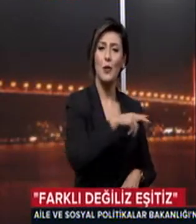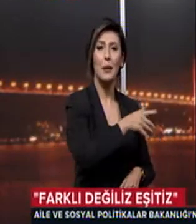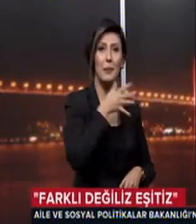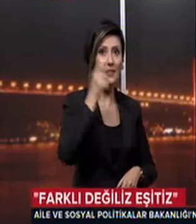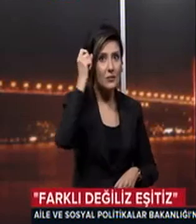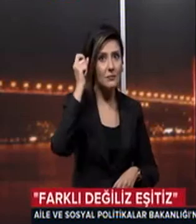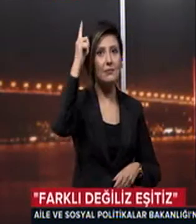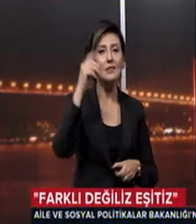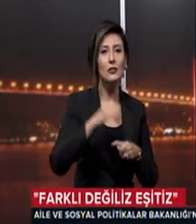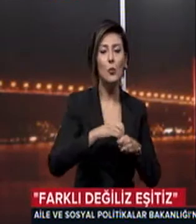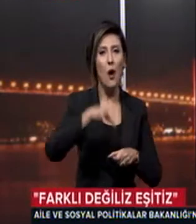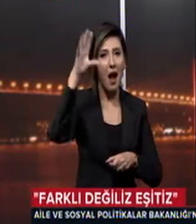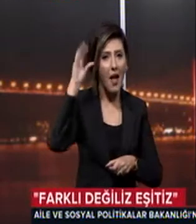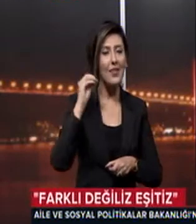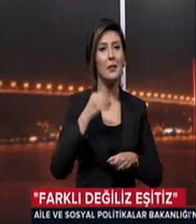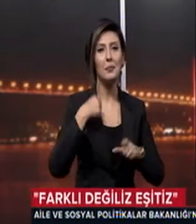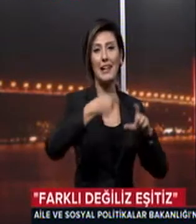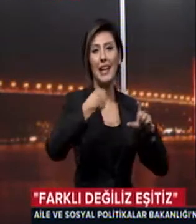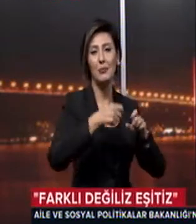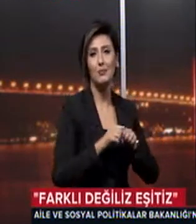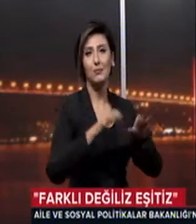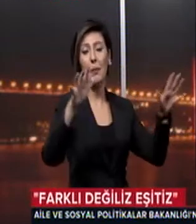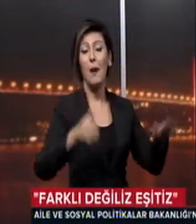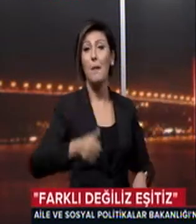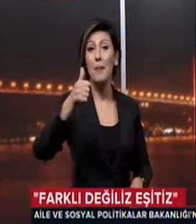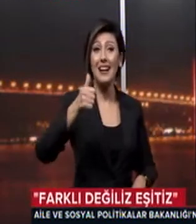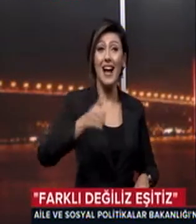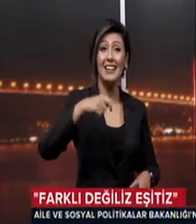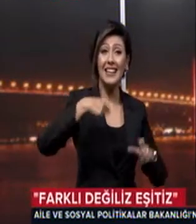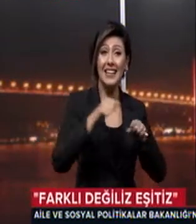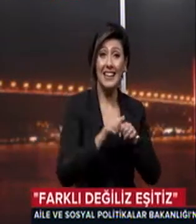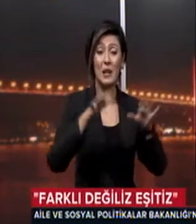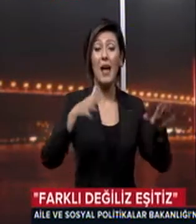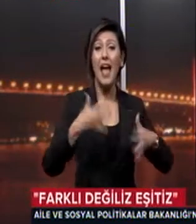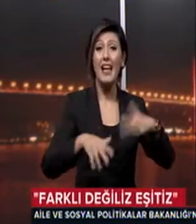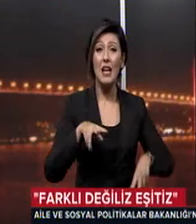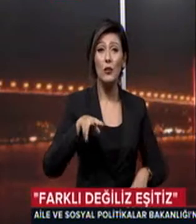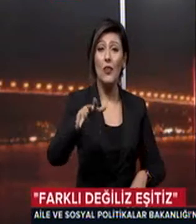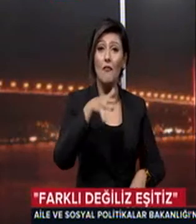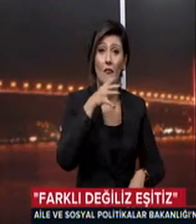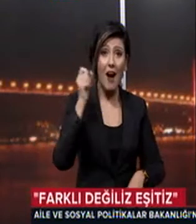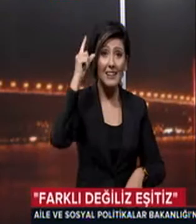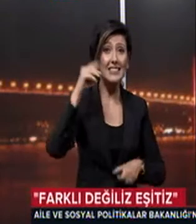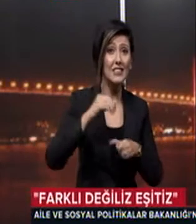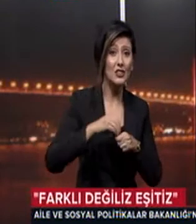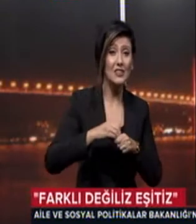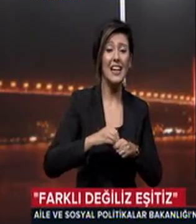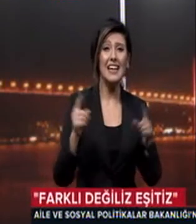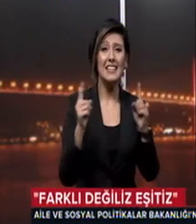arttırılması için bu anlamlı klibi hazırladı Bakanlık klibin yanı sıra engellilere yönelik farkındalık oluşturmak için kısa bir film de yayınladı